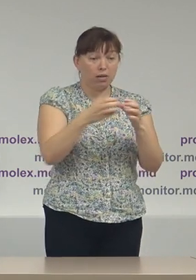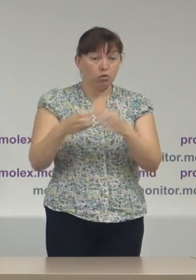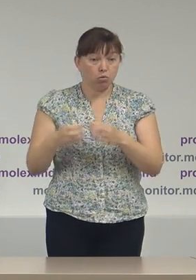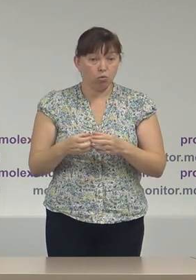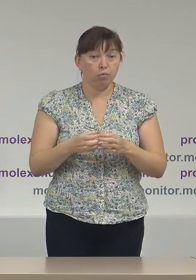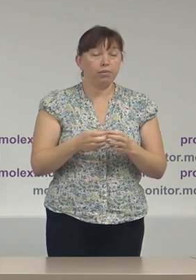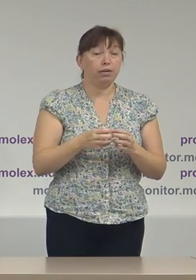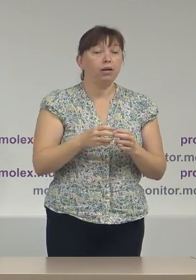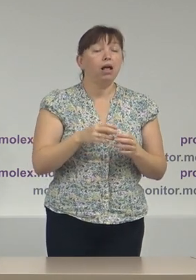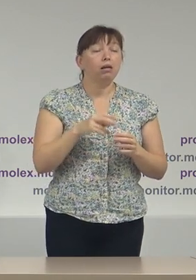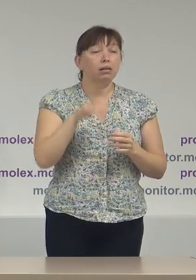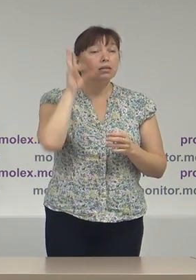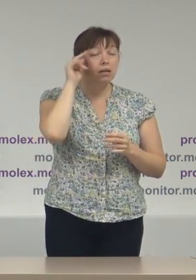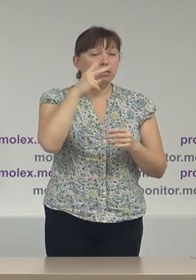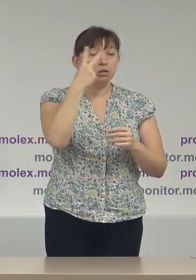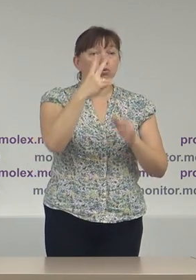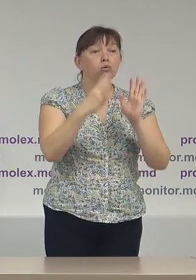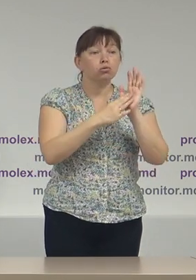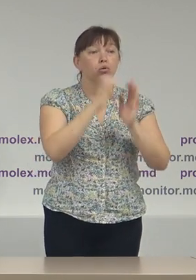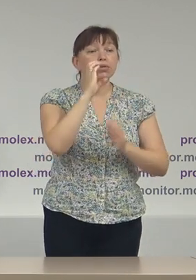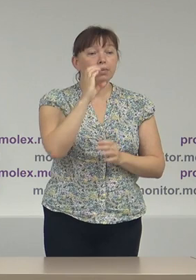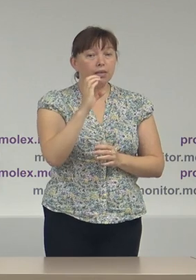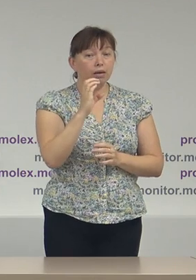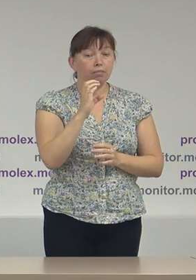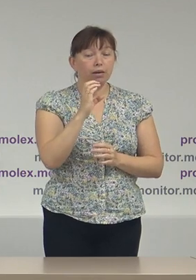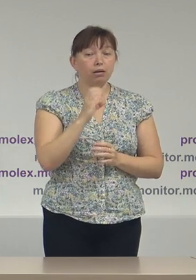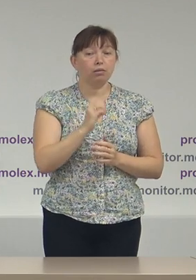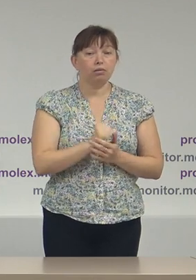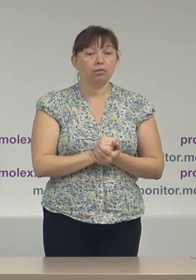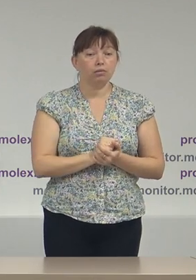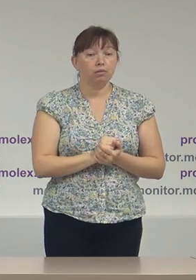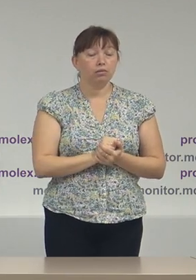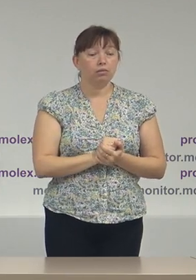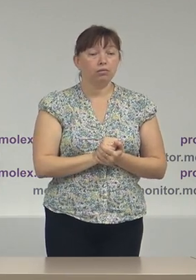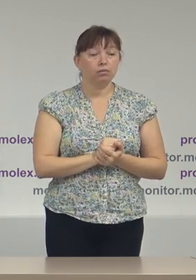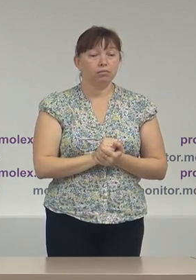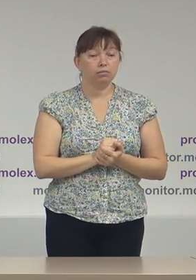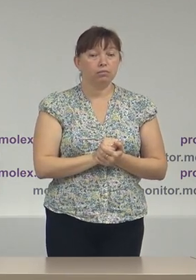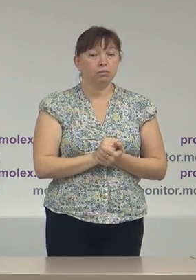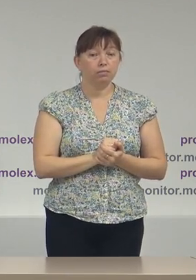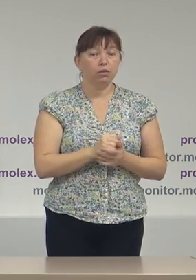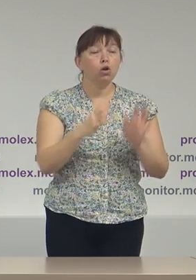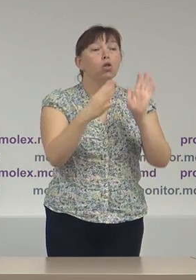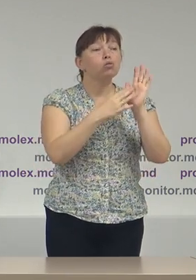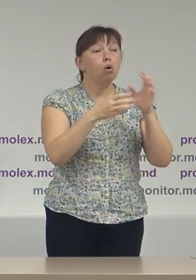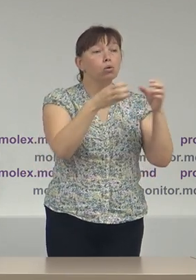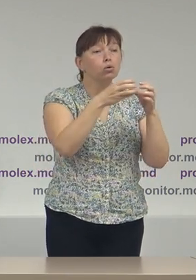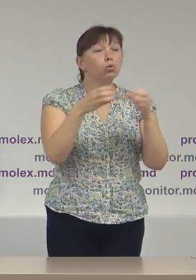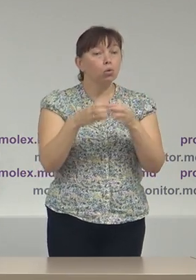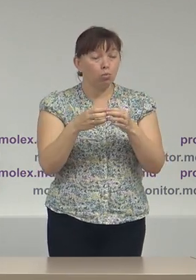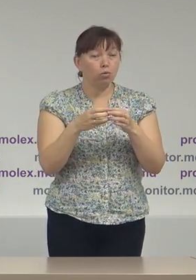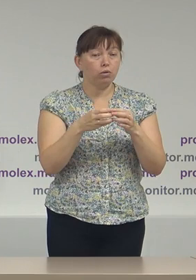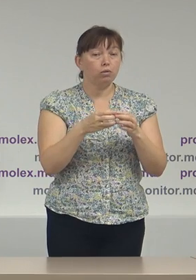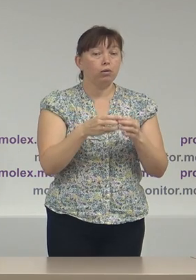inițiativă, către data de 29 septembrie, reiterez acest lucru, 9 grupuri de